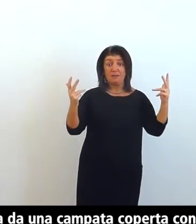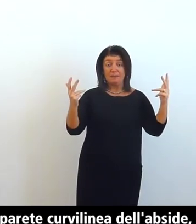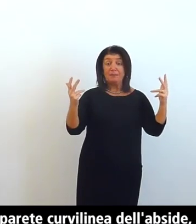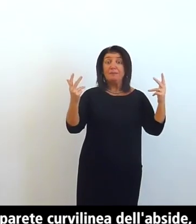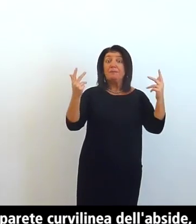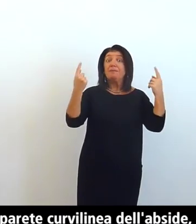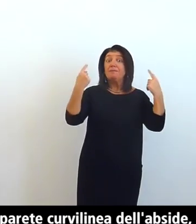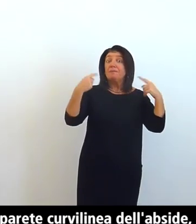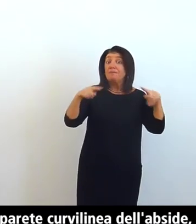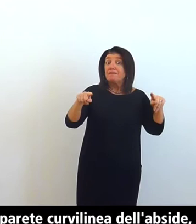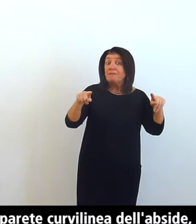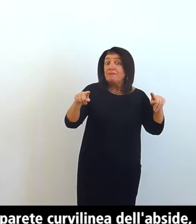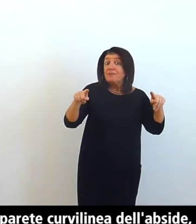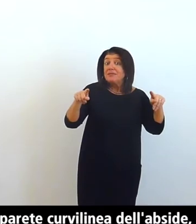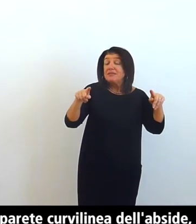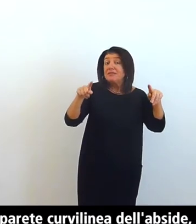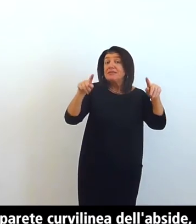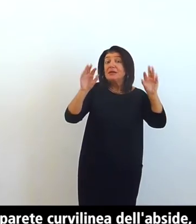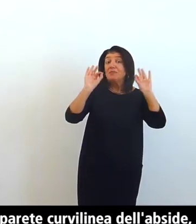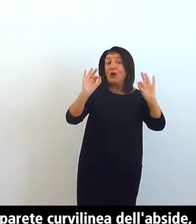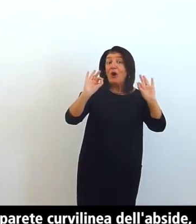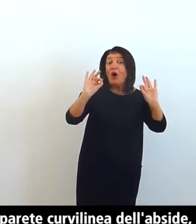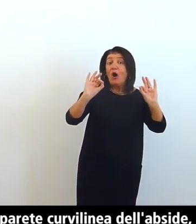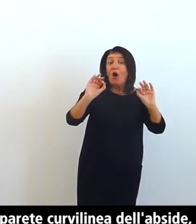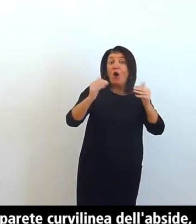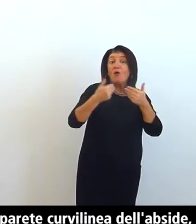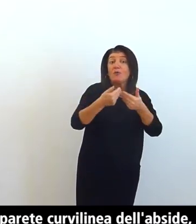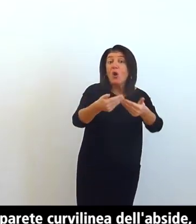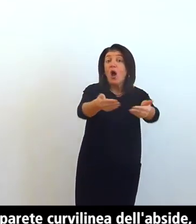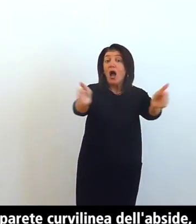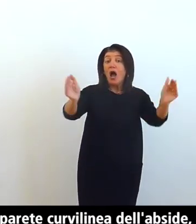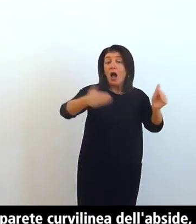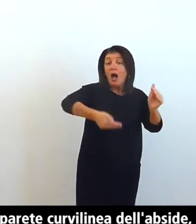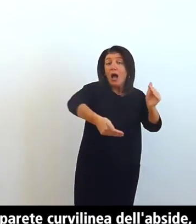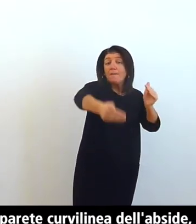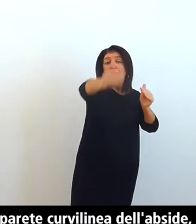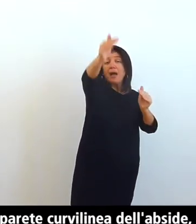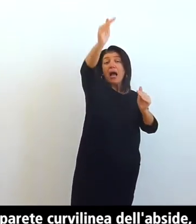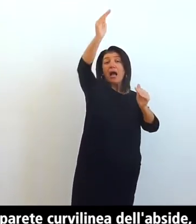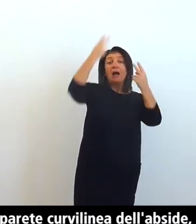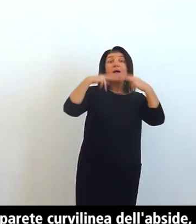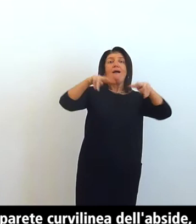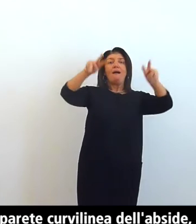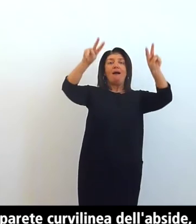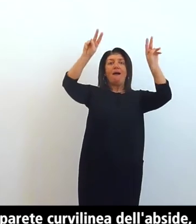sopra la nuda parete curvilinea dell'abside il semicatino è impreziosito da un grande mosaico